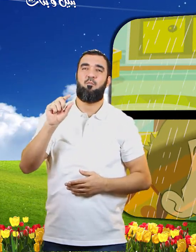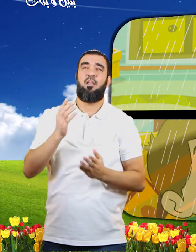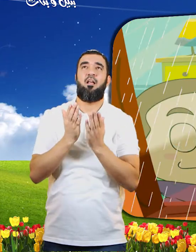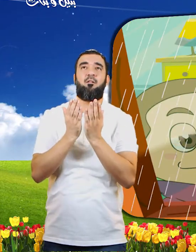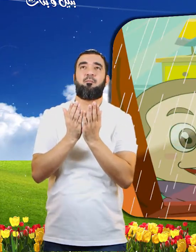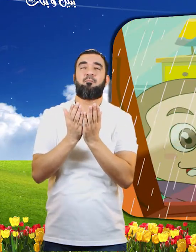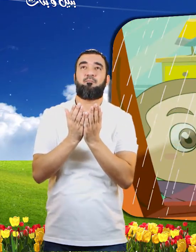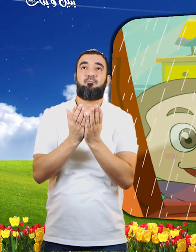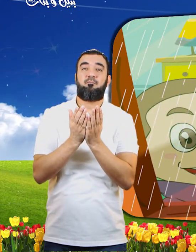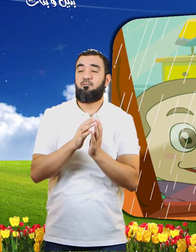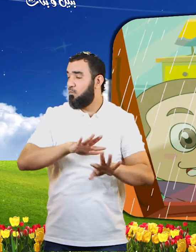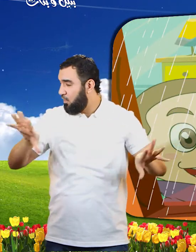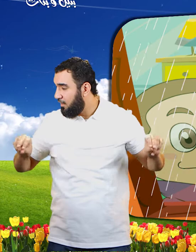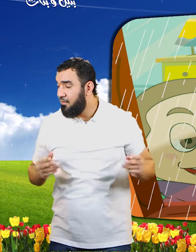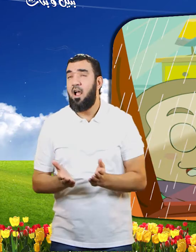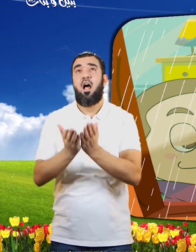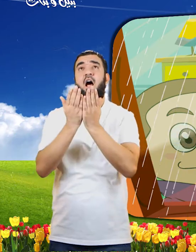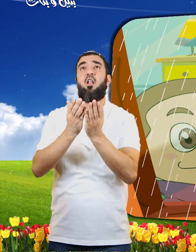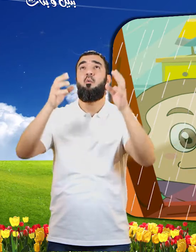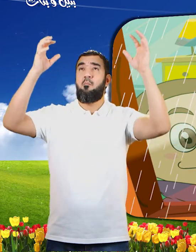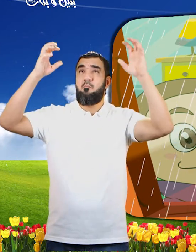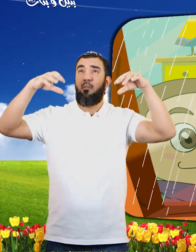اللهم صيبا نافعا